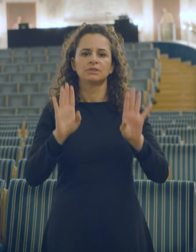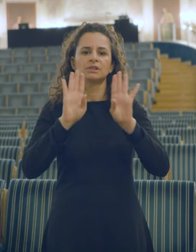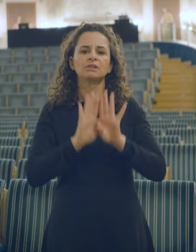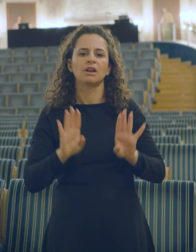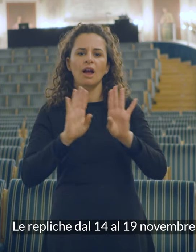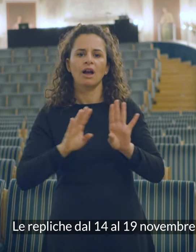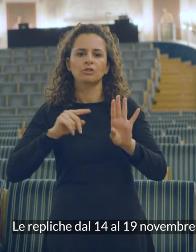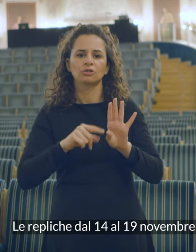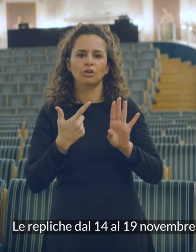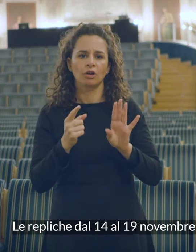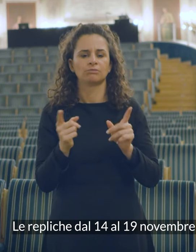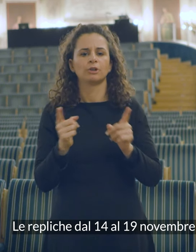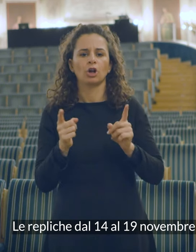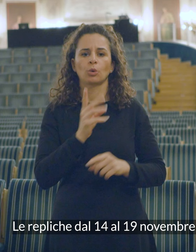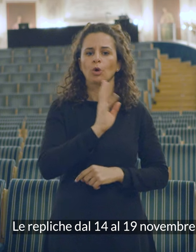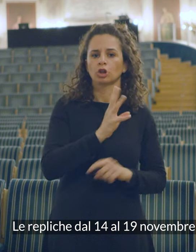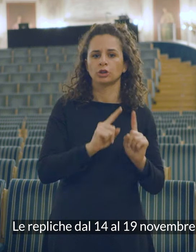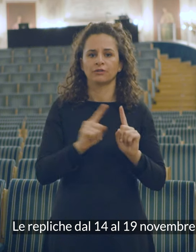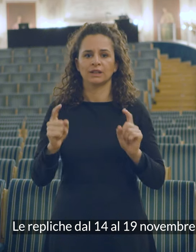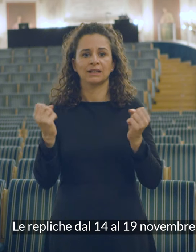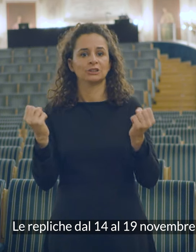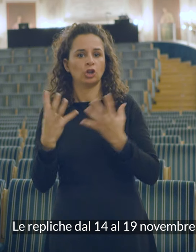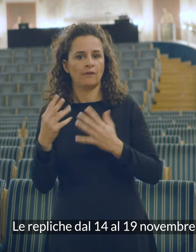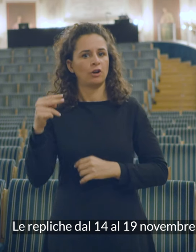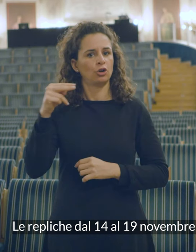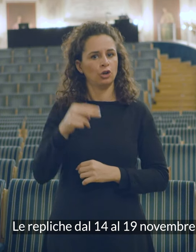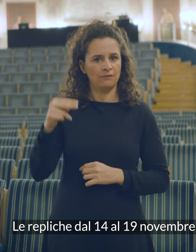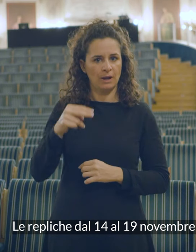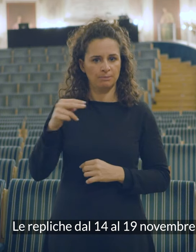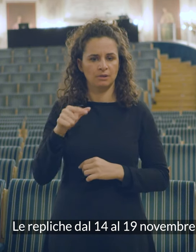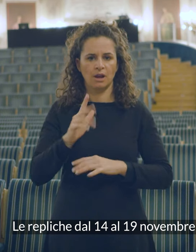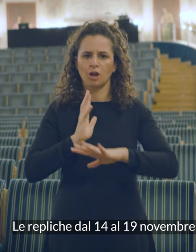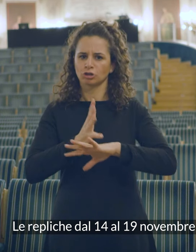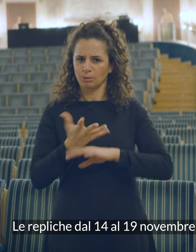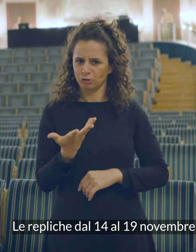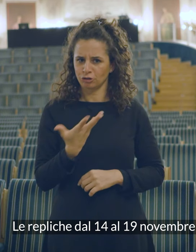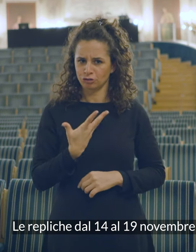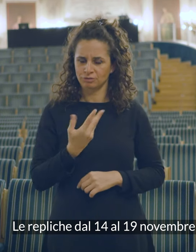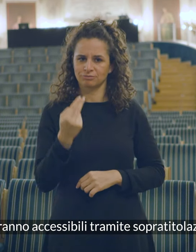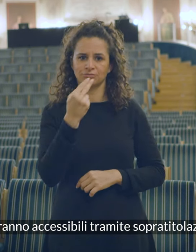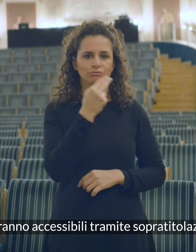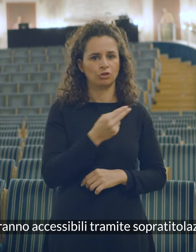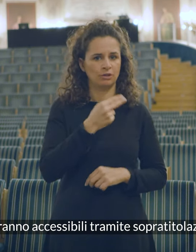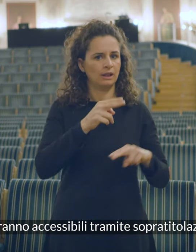Le repliche dal 14 al 19 novembre saranno